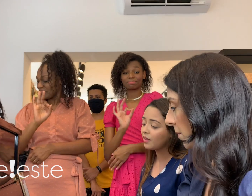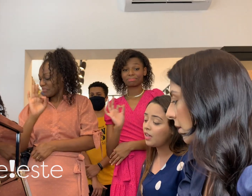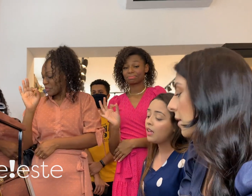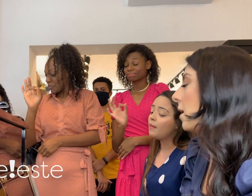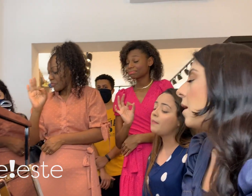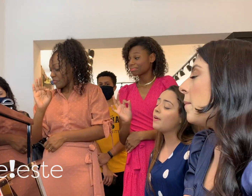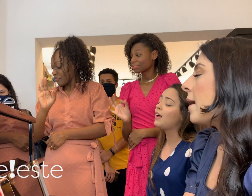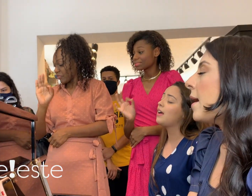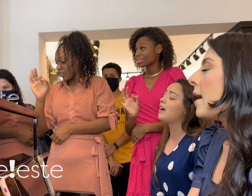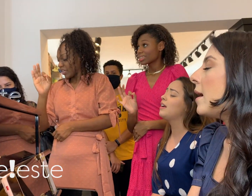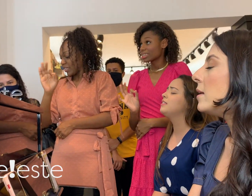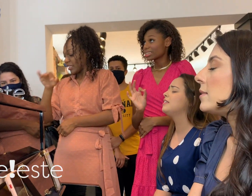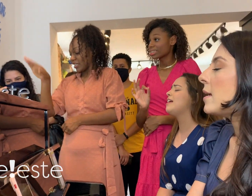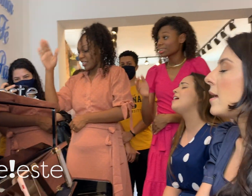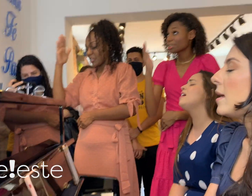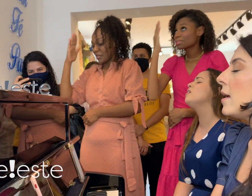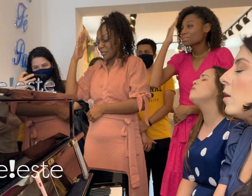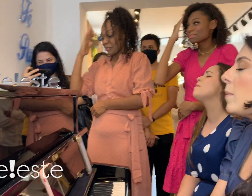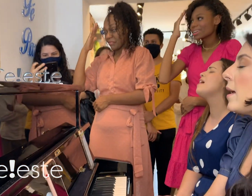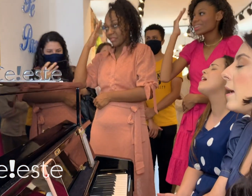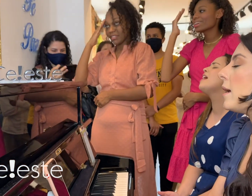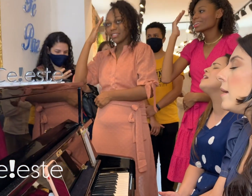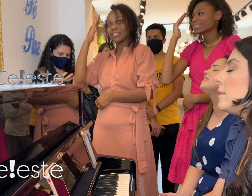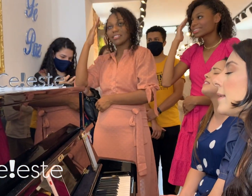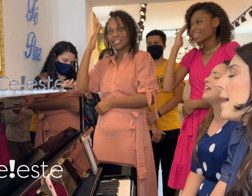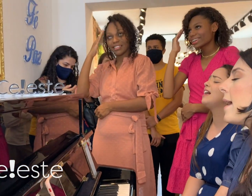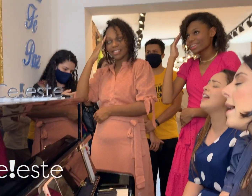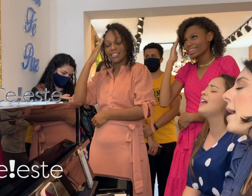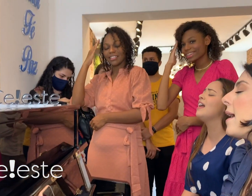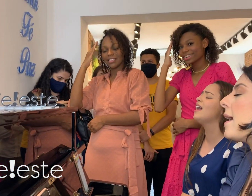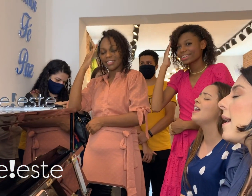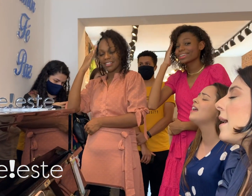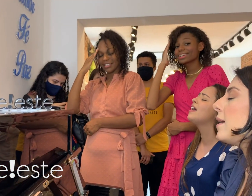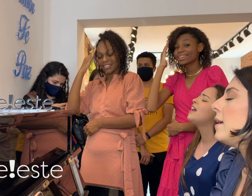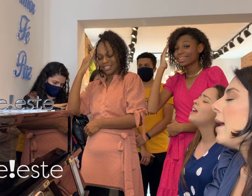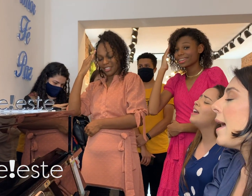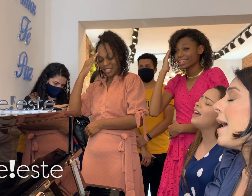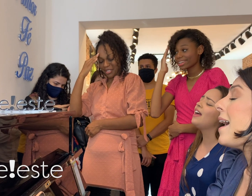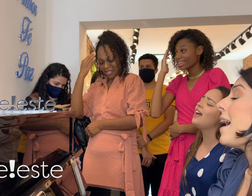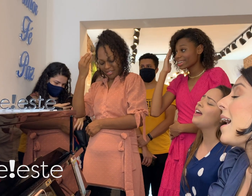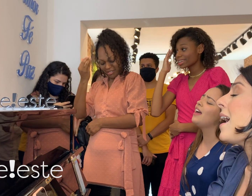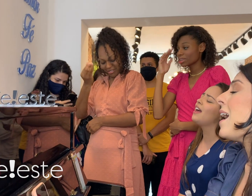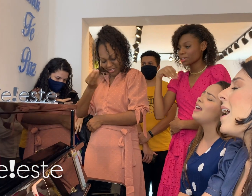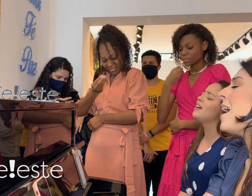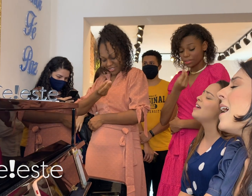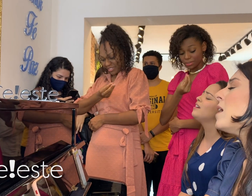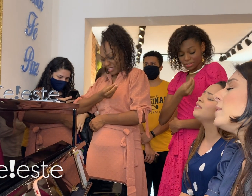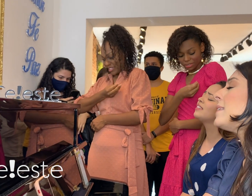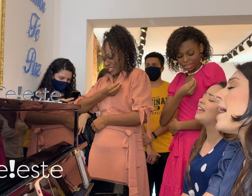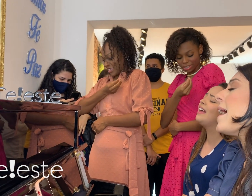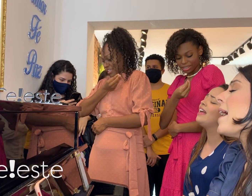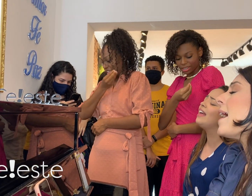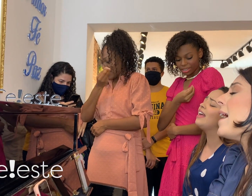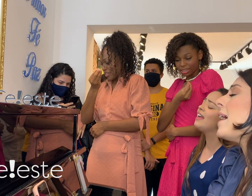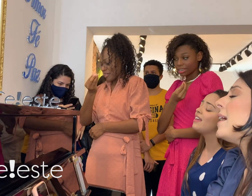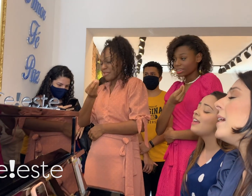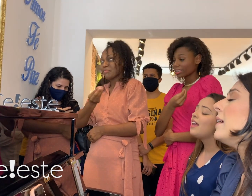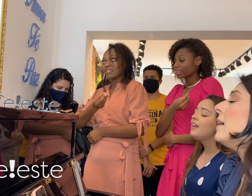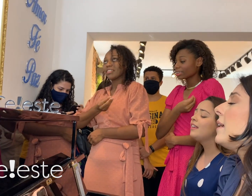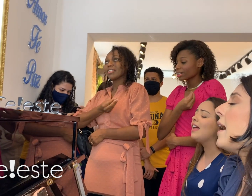Mas eu bem sei, eu sei Que